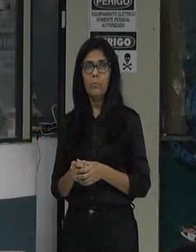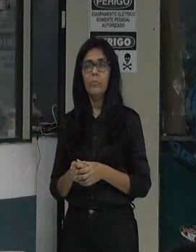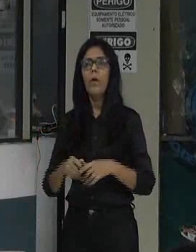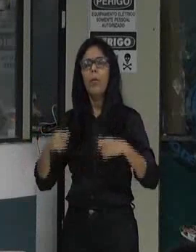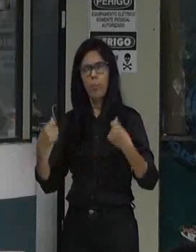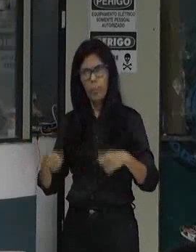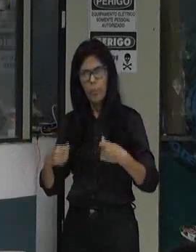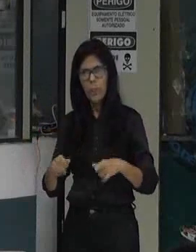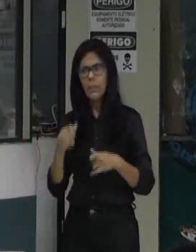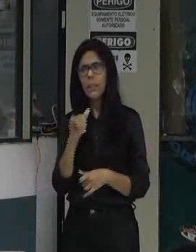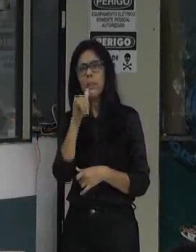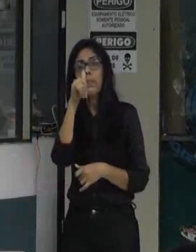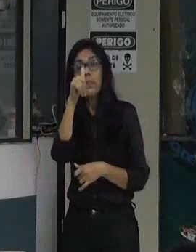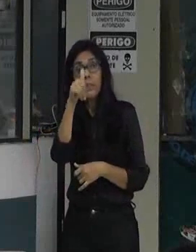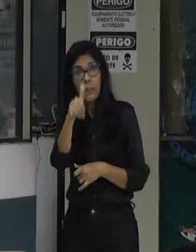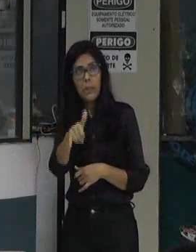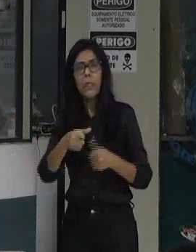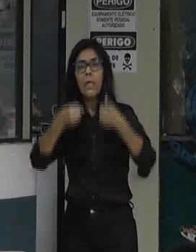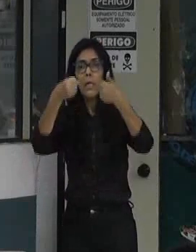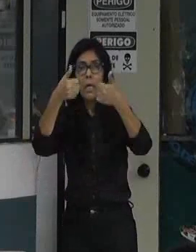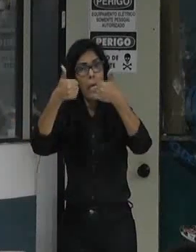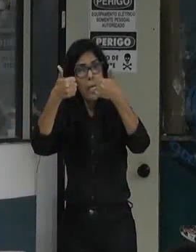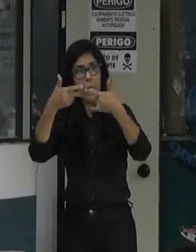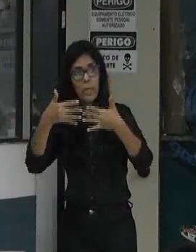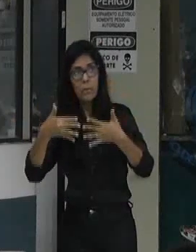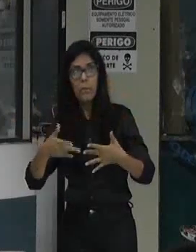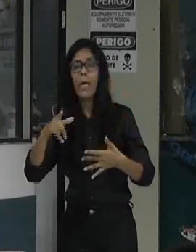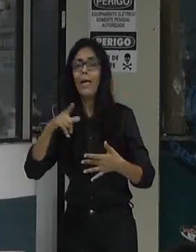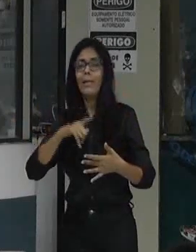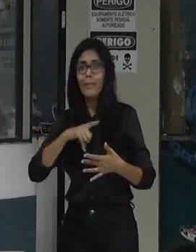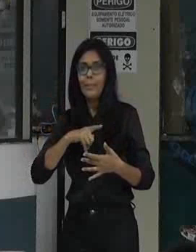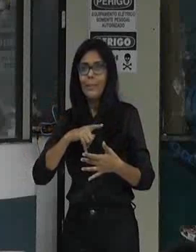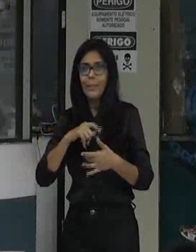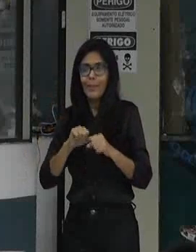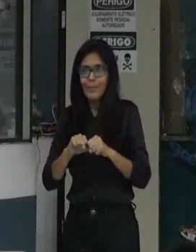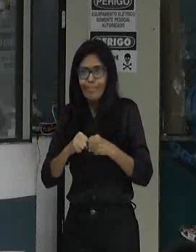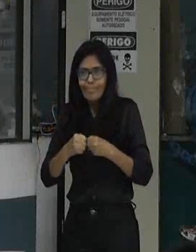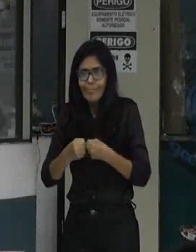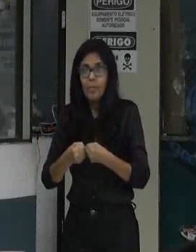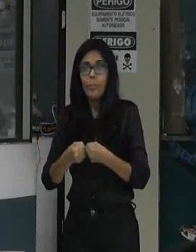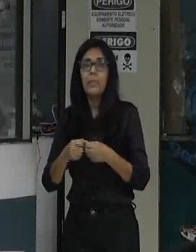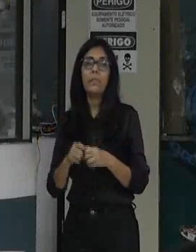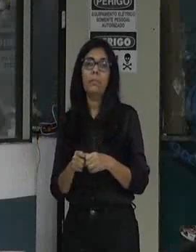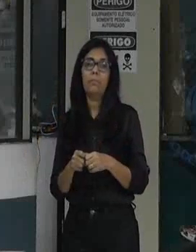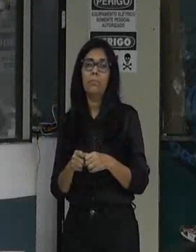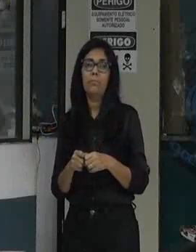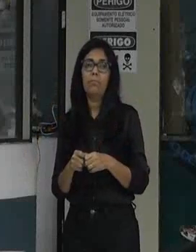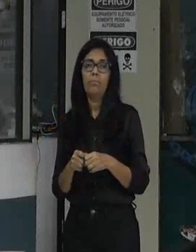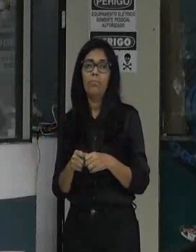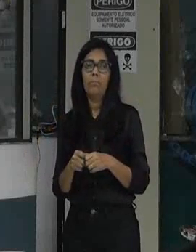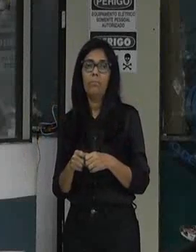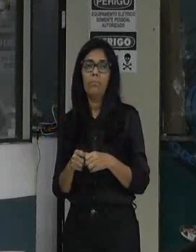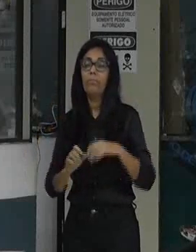a clareza que há uma pressão da empresa. O tempo está tendo ainda a pressão das empresas por conta da lei que nós